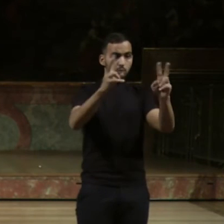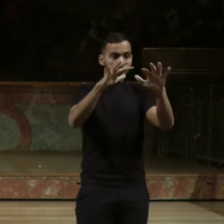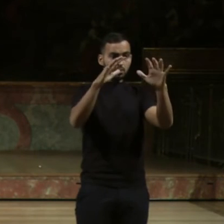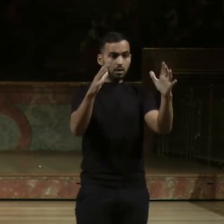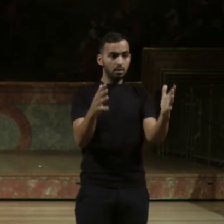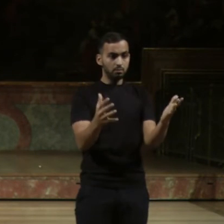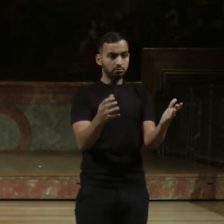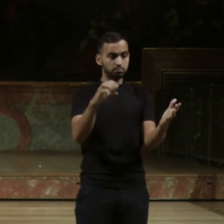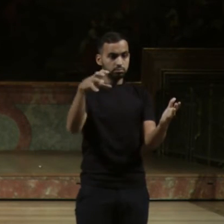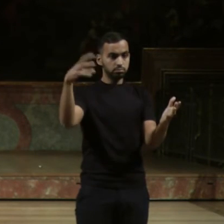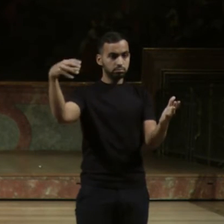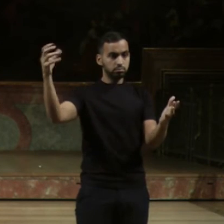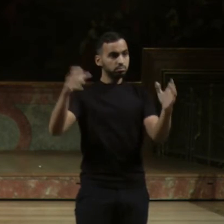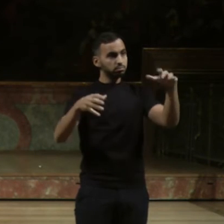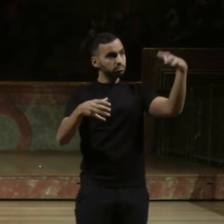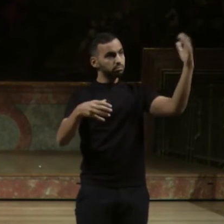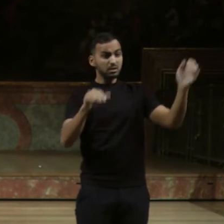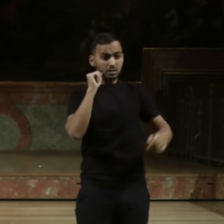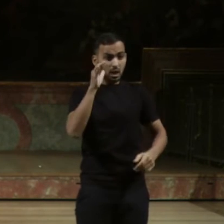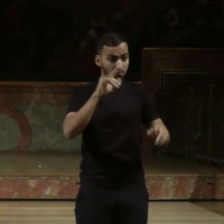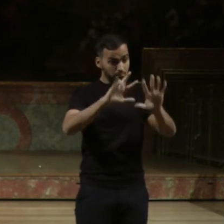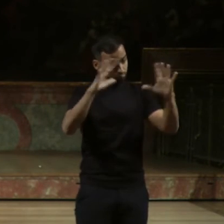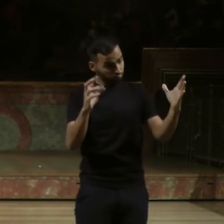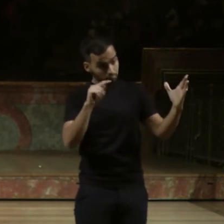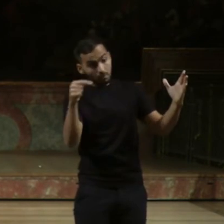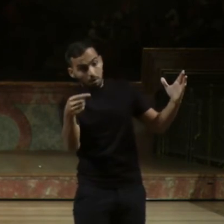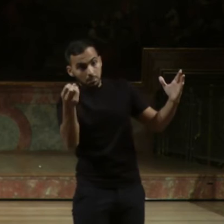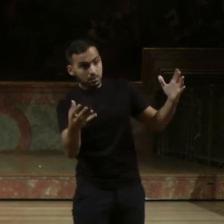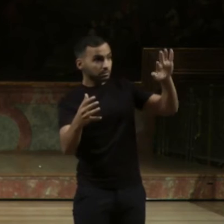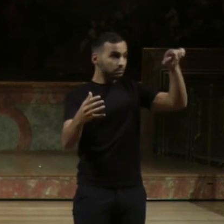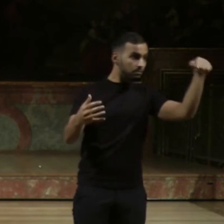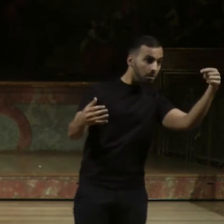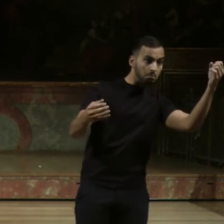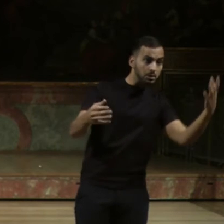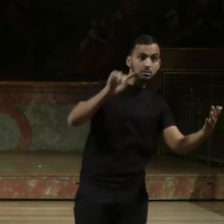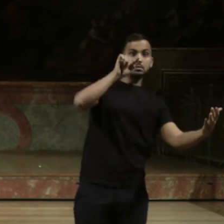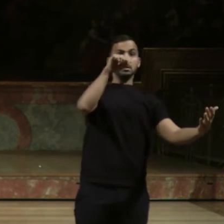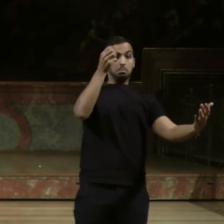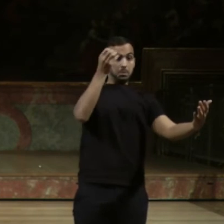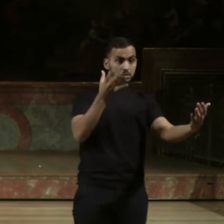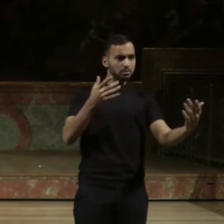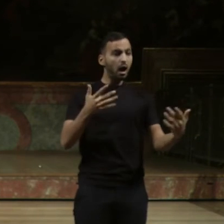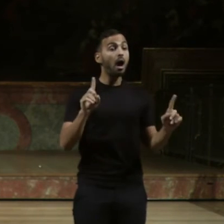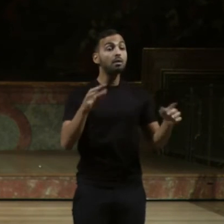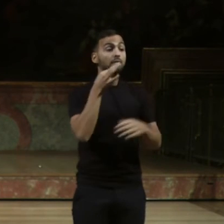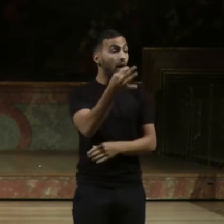in vielen Ländern passieren. Und die Frage ist, wie gehen wir als Gesellschaft und als Menschen damit um?